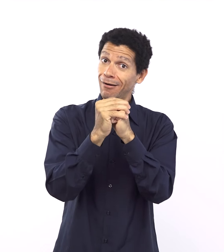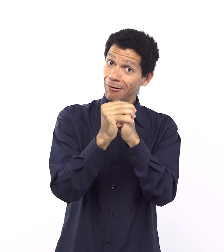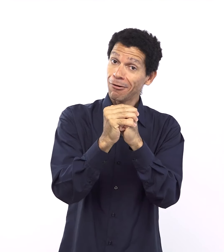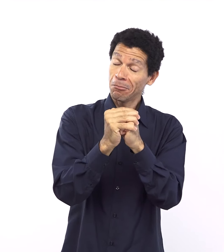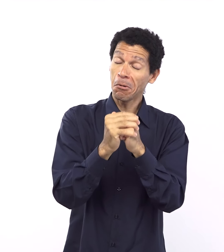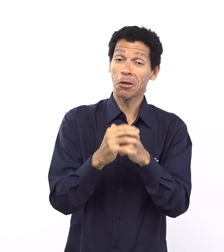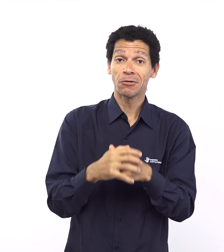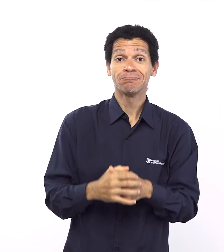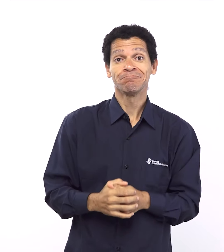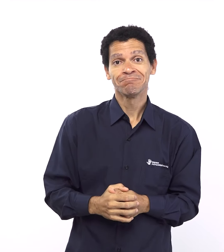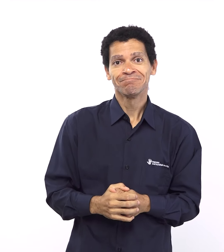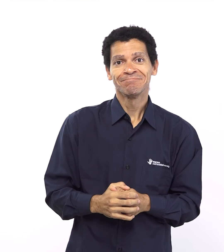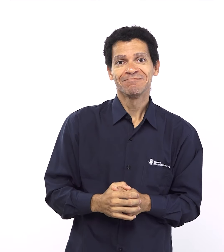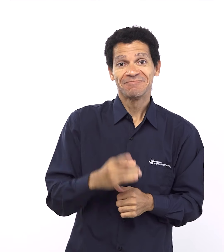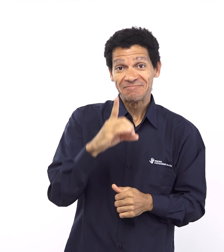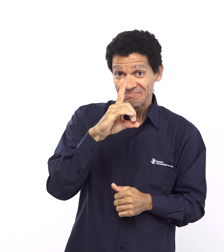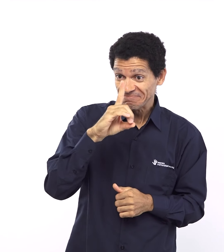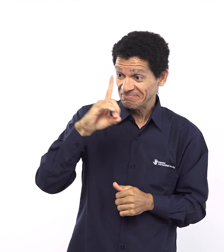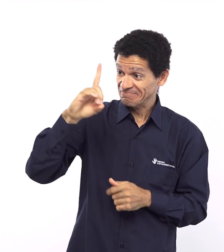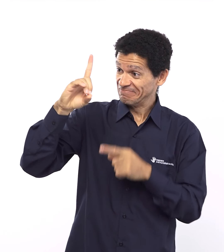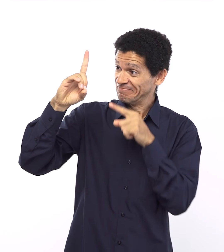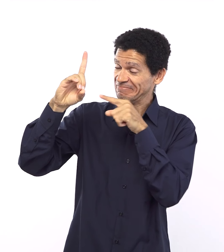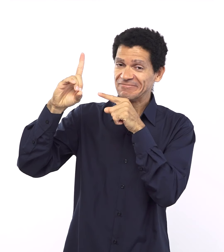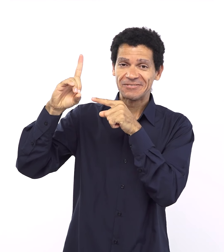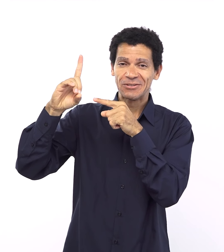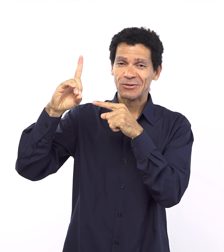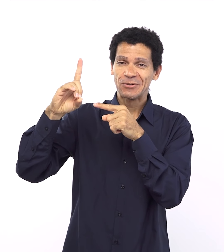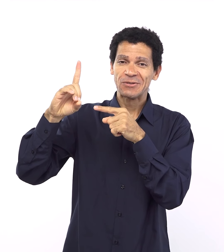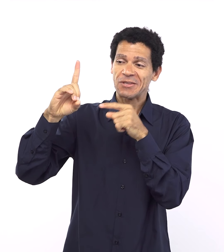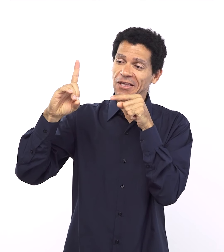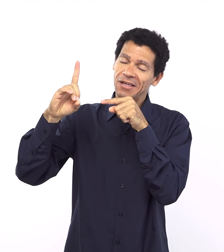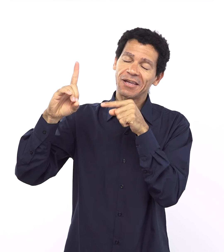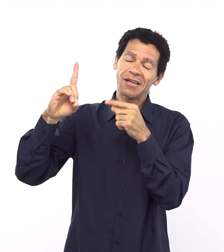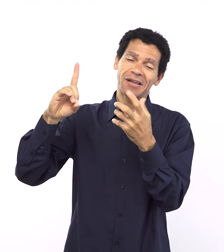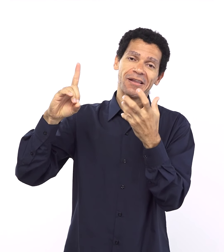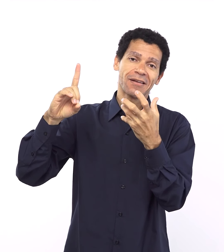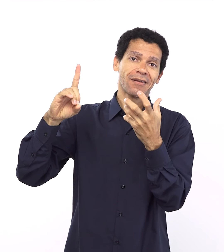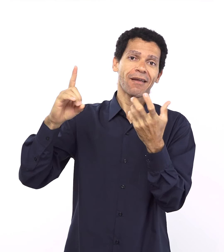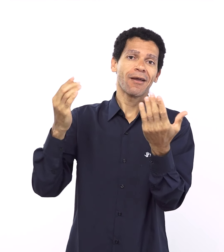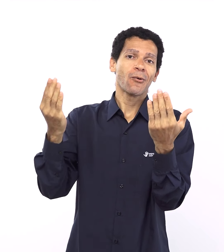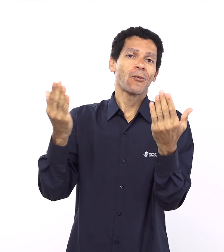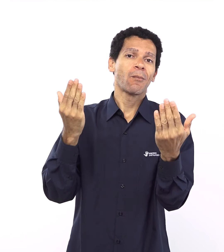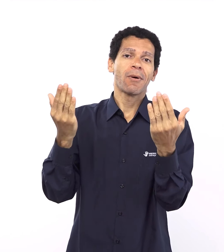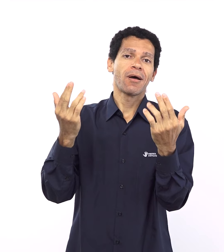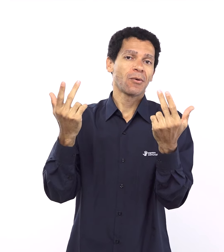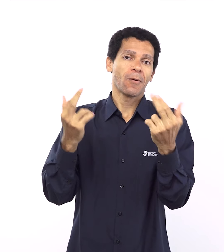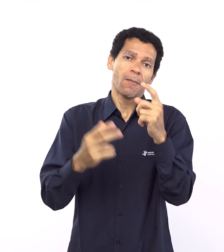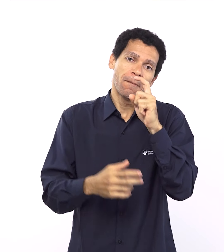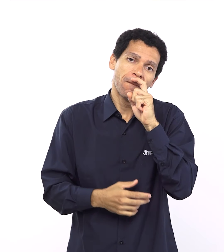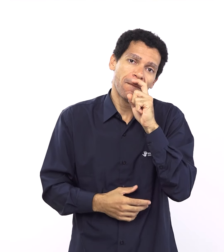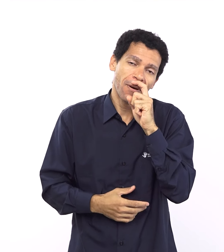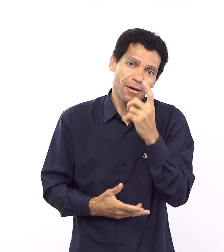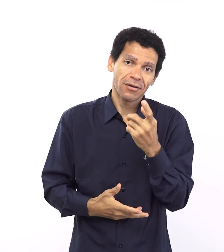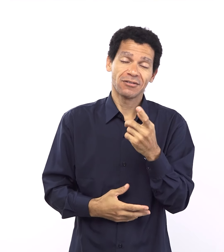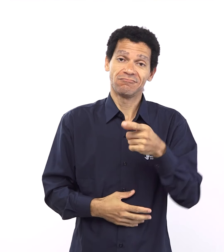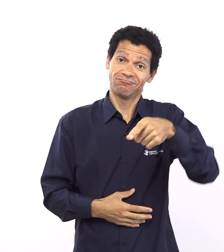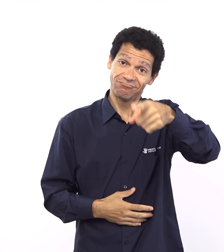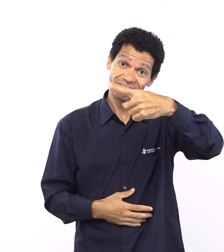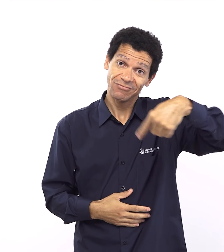oferece para a gente um abraço um relacionamento de pai e filho e um filho que é amado ama obedecer o seu pai